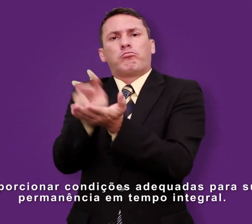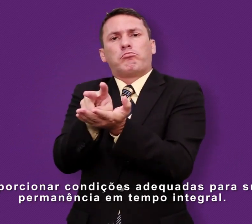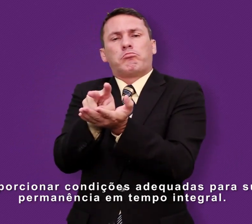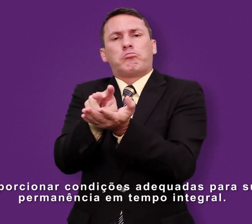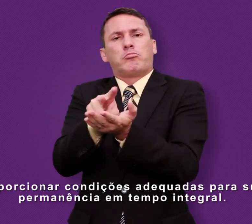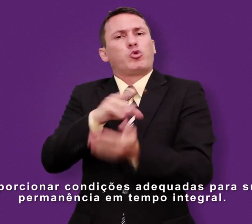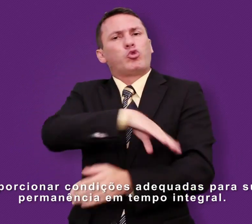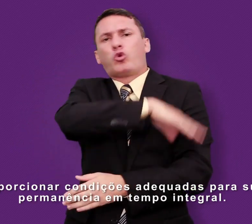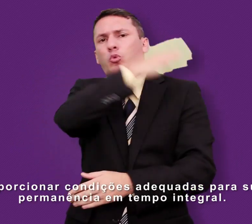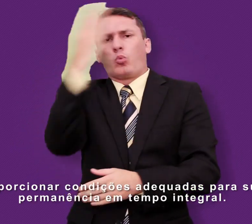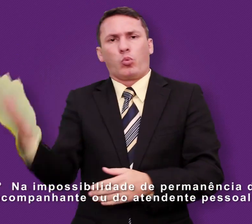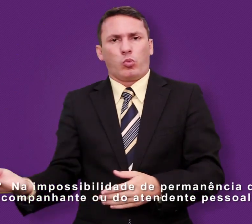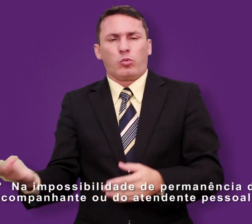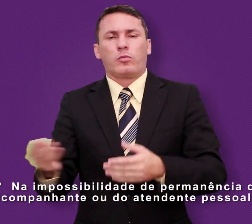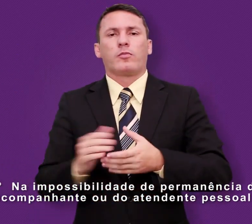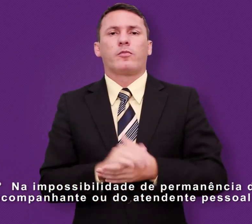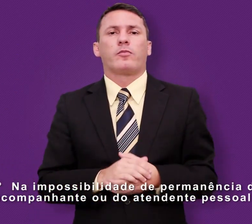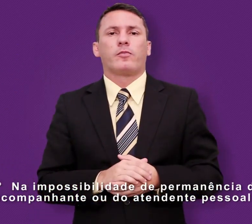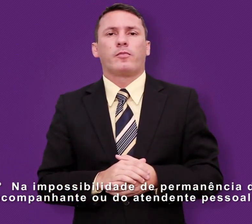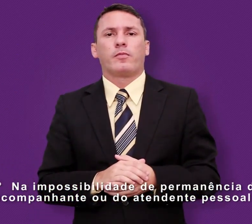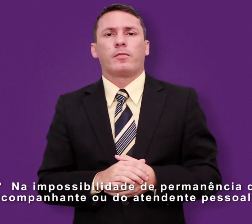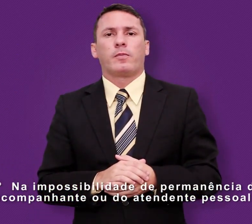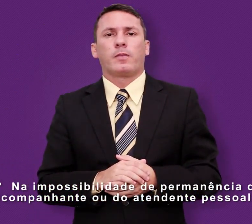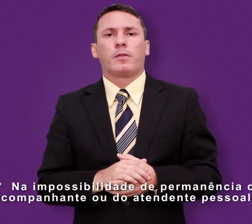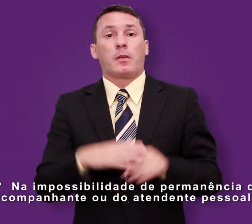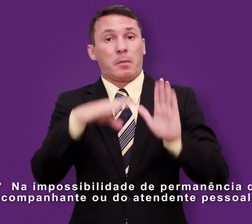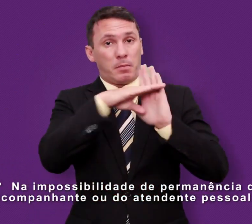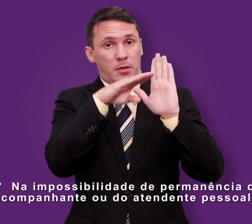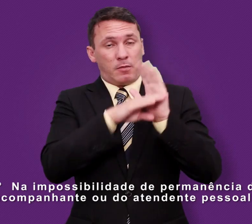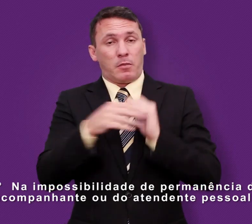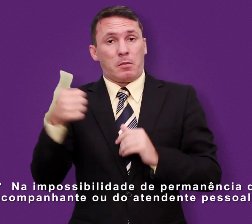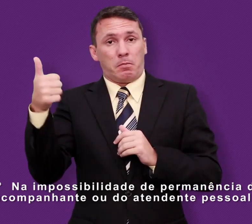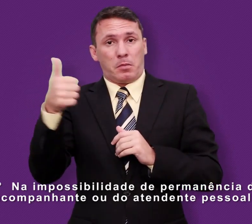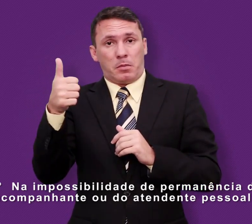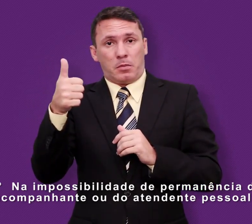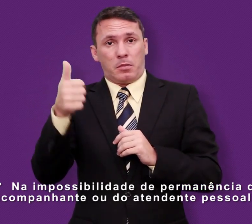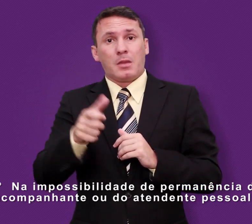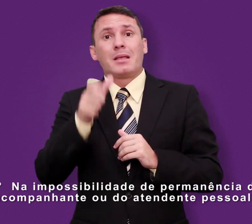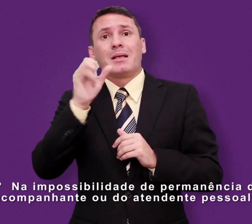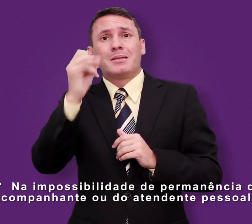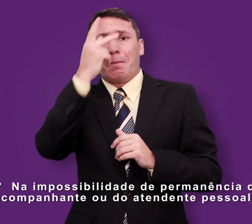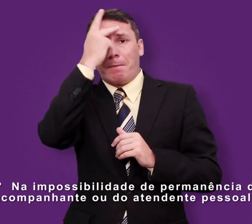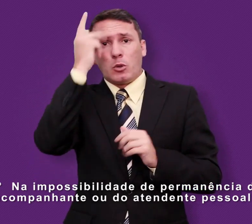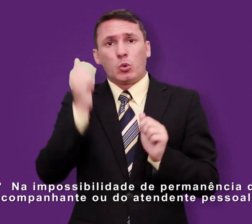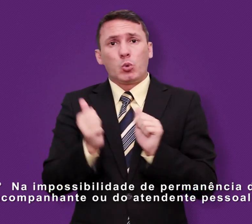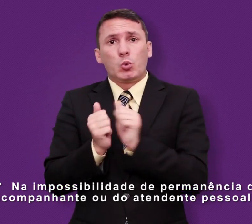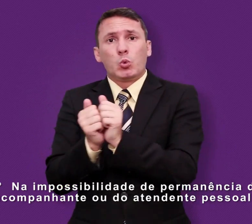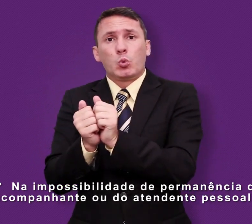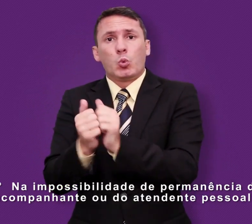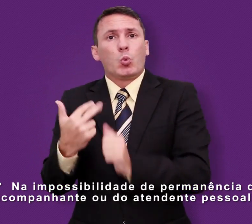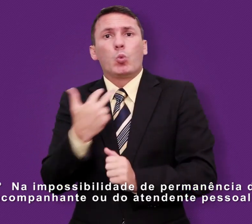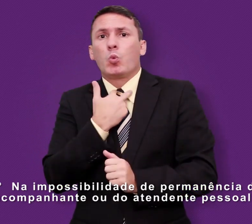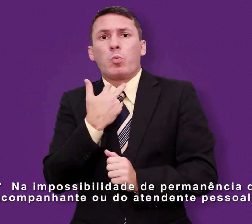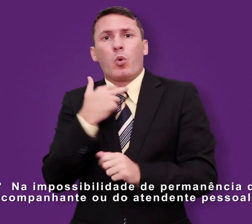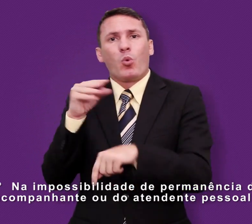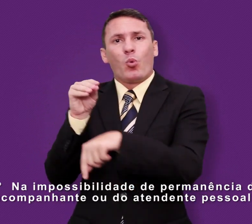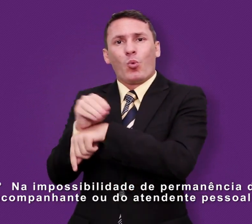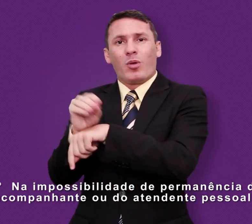integral. § 1º. Na impossibilidade de permanência do acompanhante ou do atendente pessoal